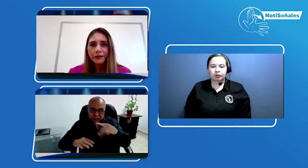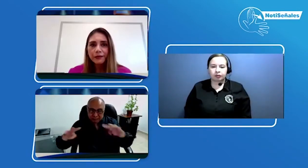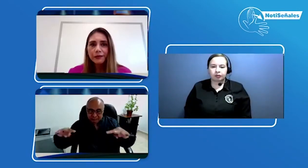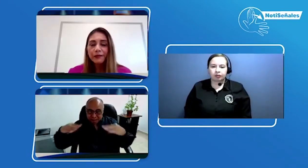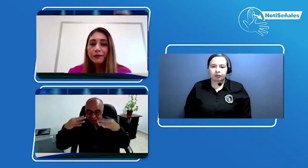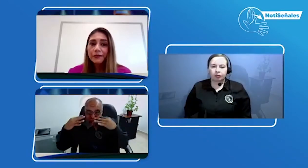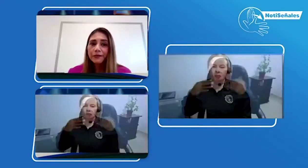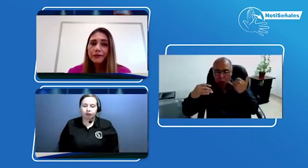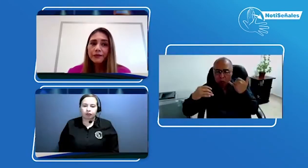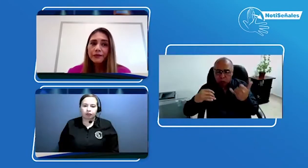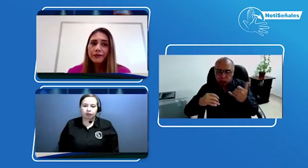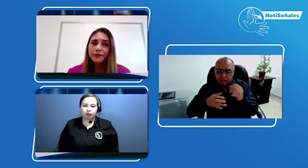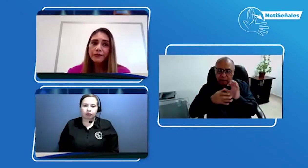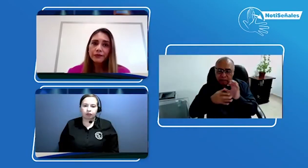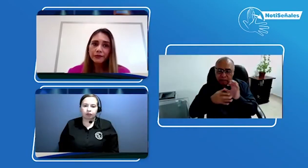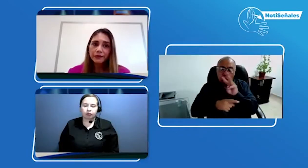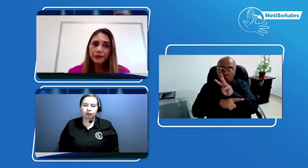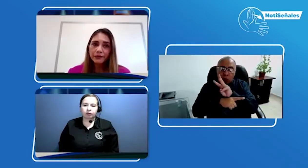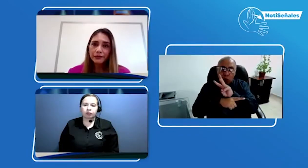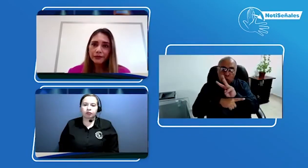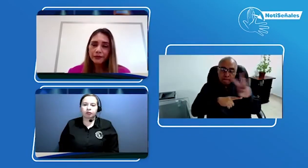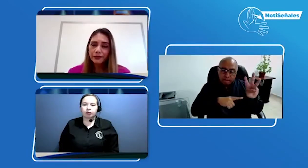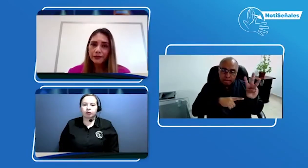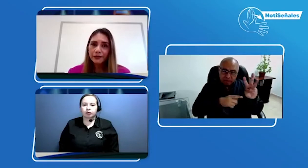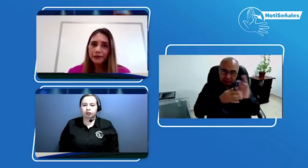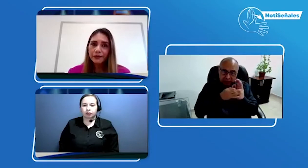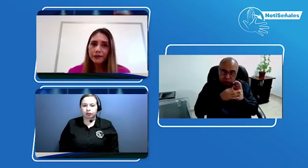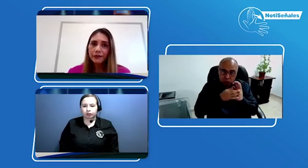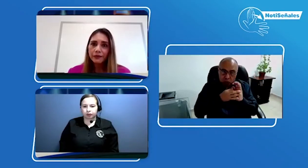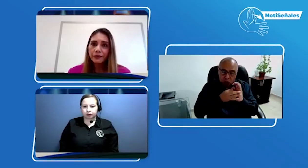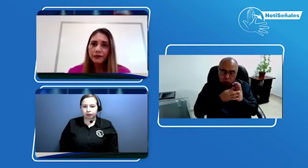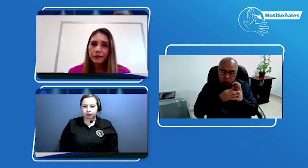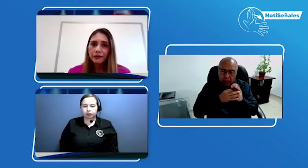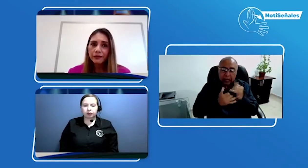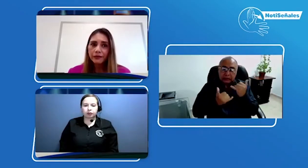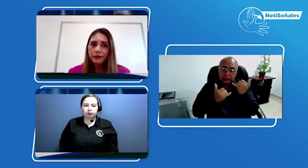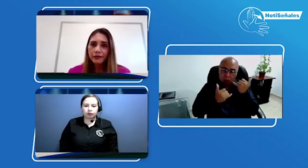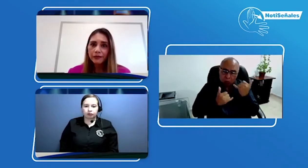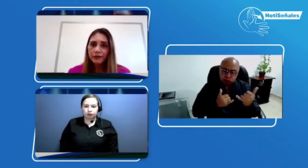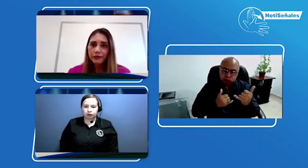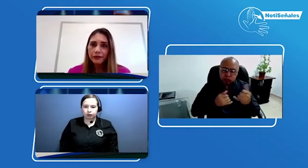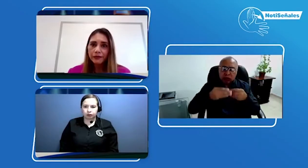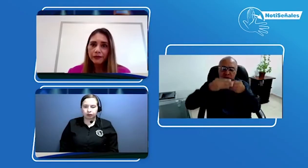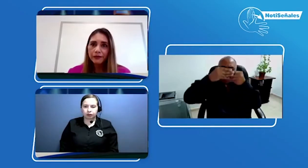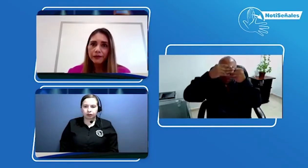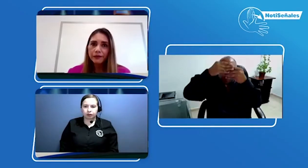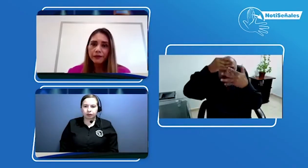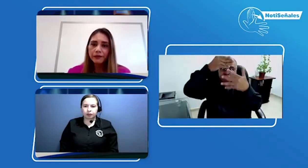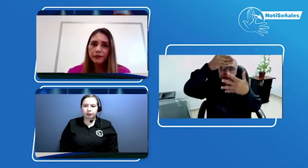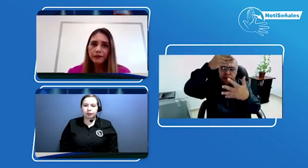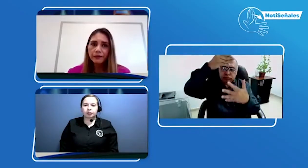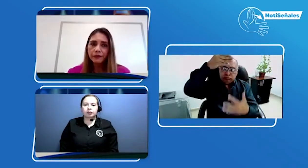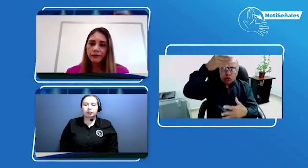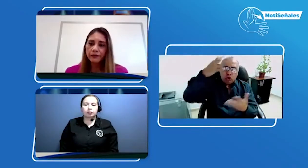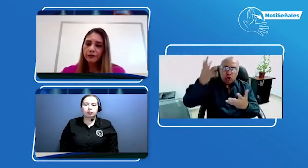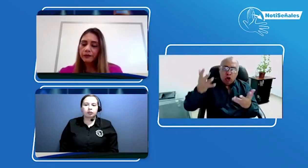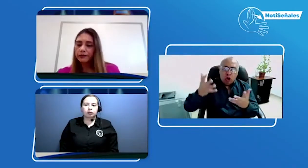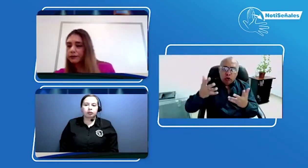Entonces, queremos avisarle a la comunidad sorda que nos está viendo en este momento, pues, que en nuestra página